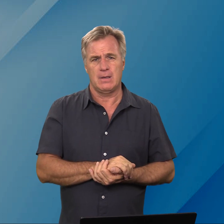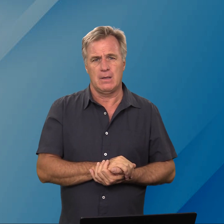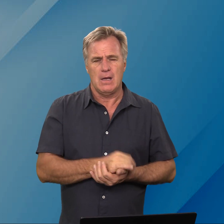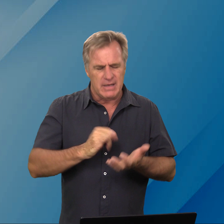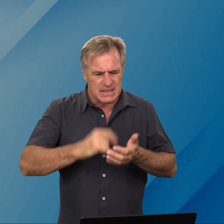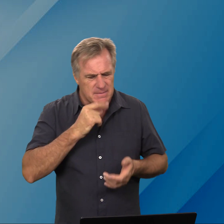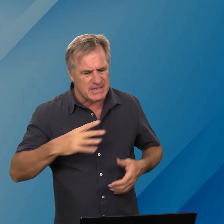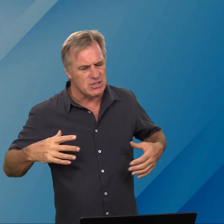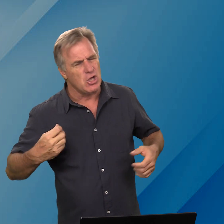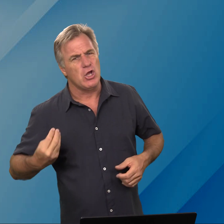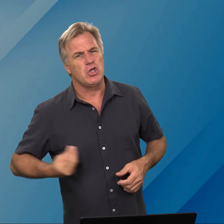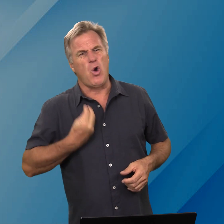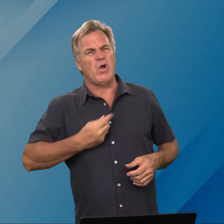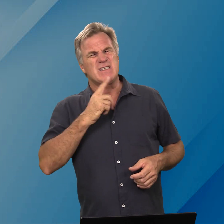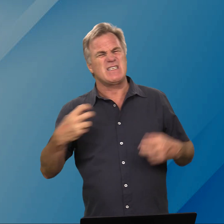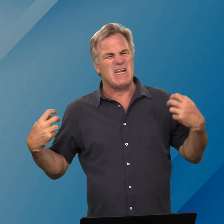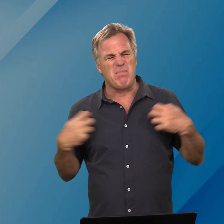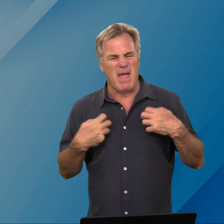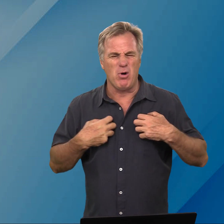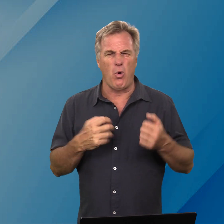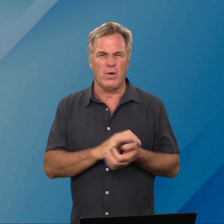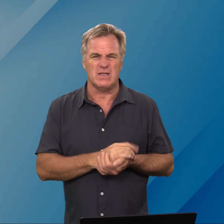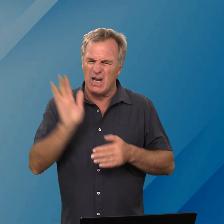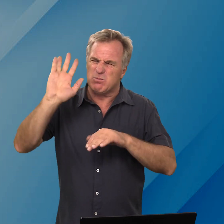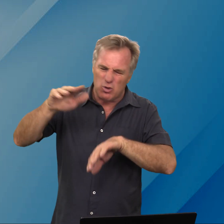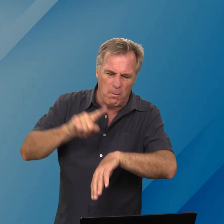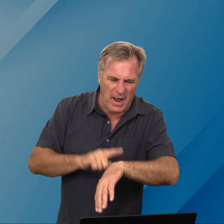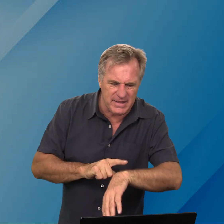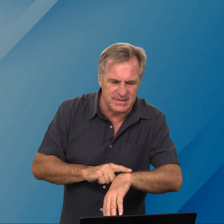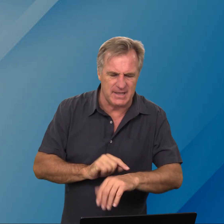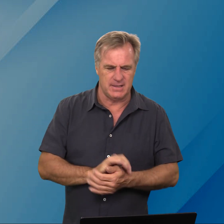Je het as een mens jong is as jy nie baie bekommerd Daar is ons nog baie tyd